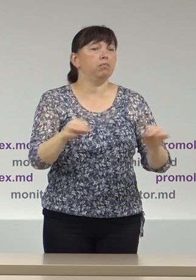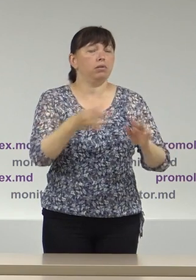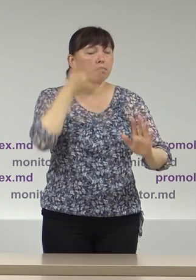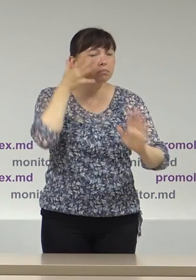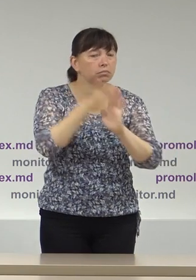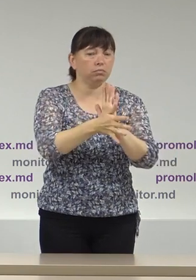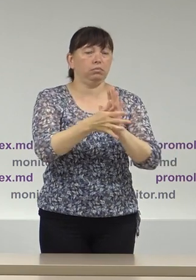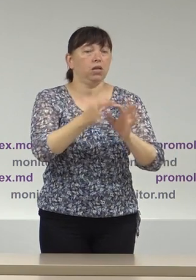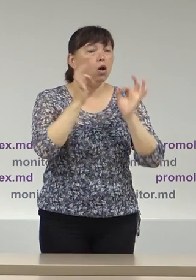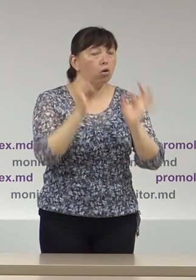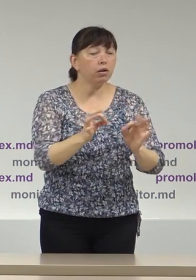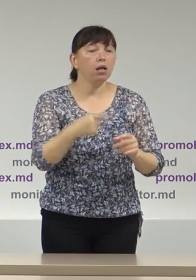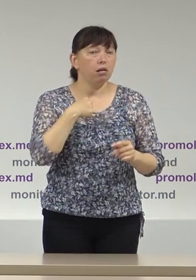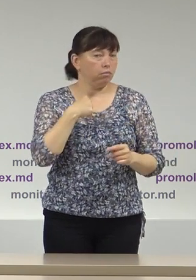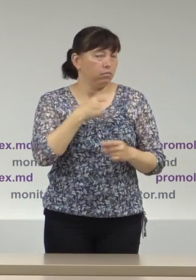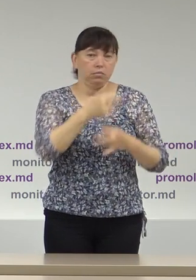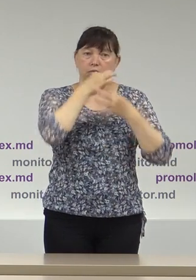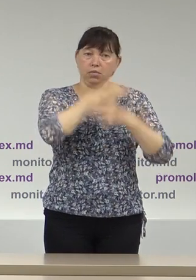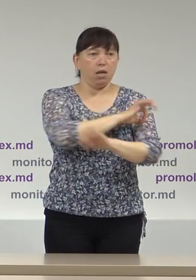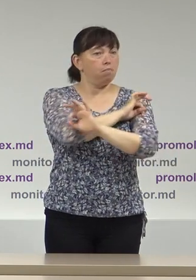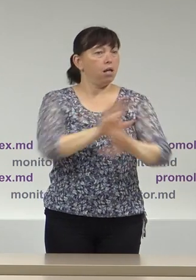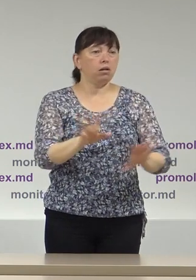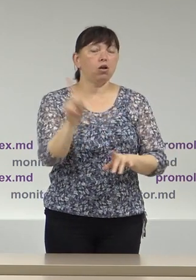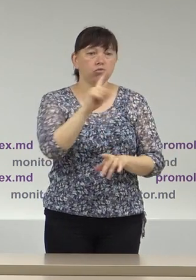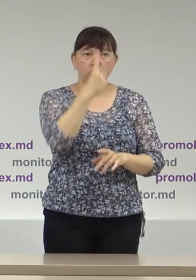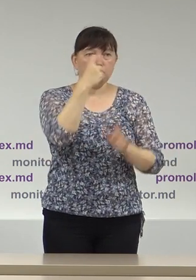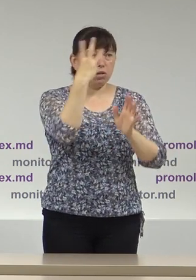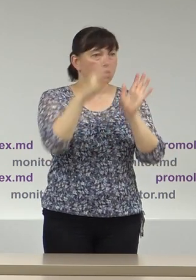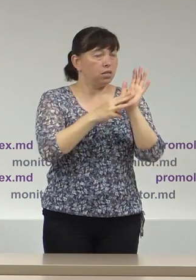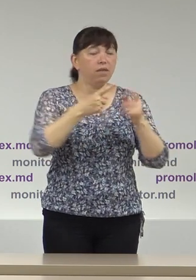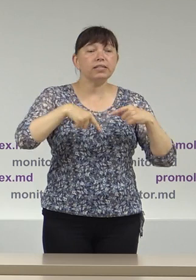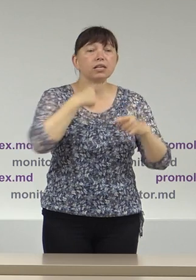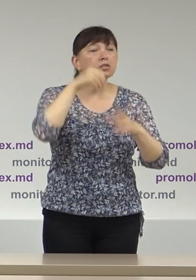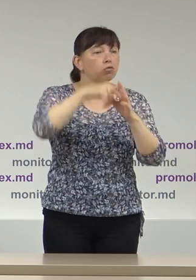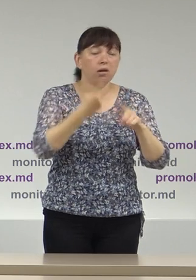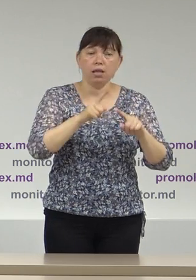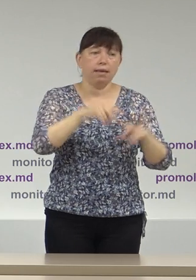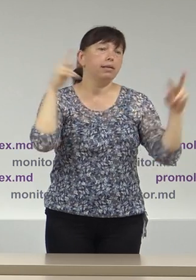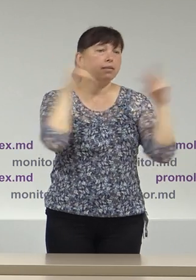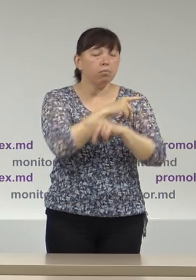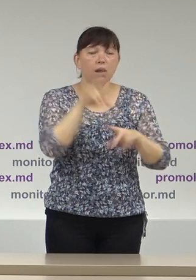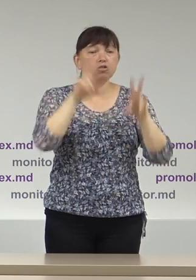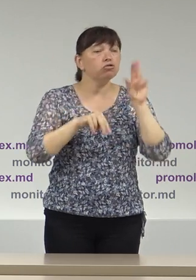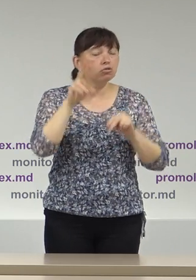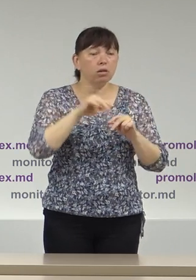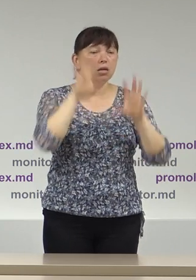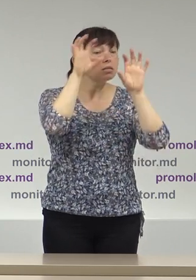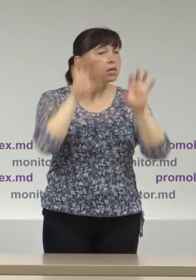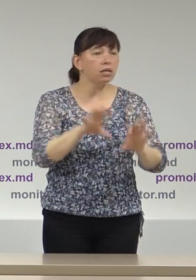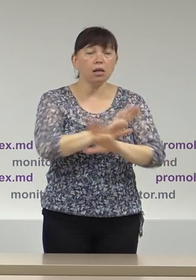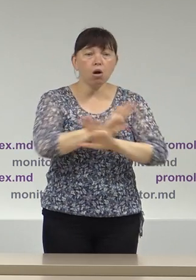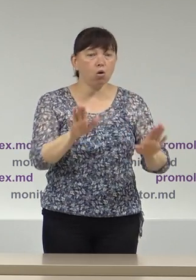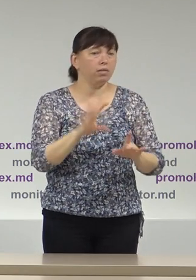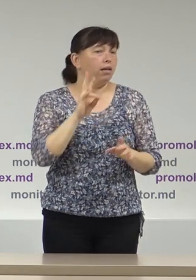privind deschiderea a doar 139 de secții de votare, calificând o drept ilegală și irresponsabilă.